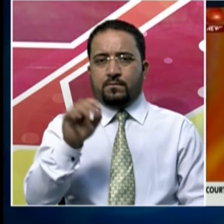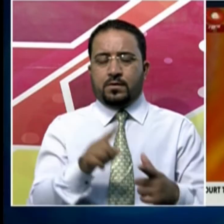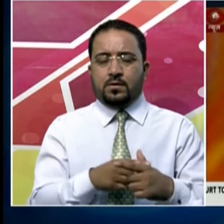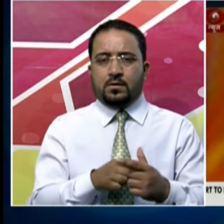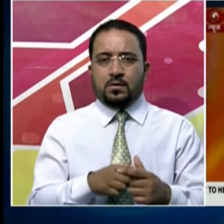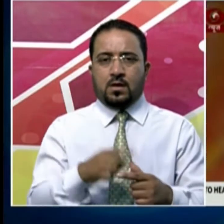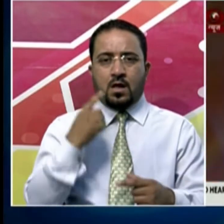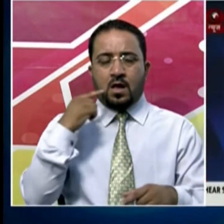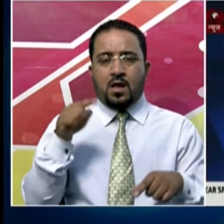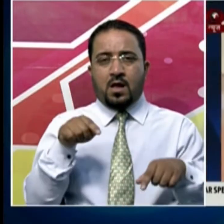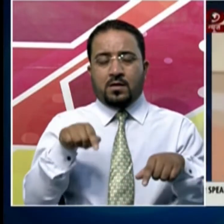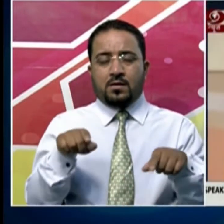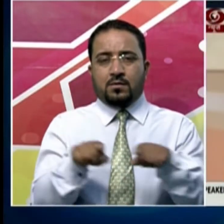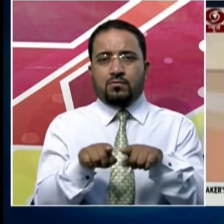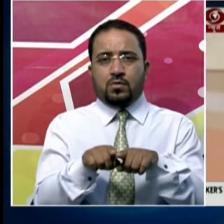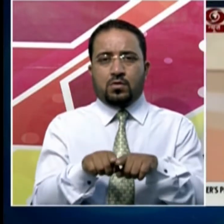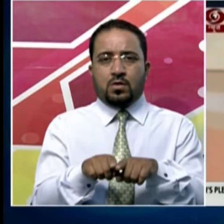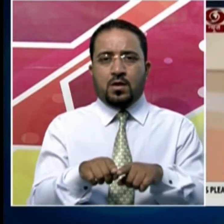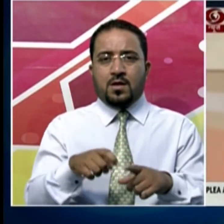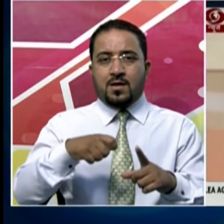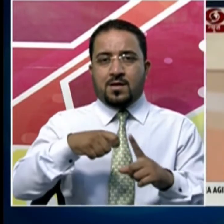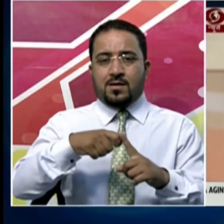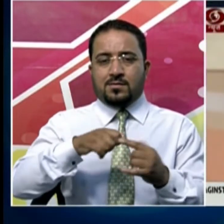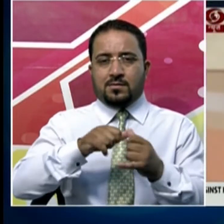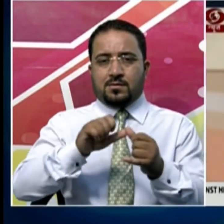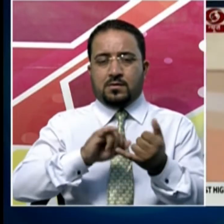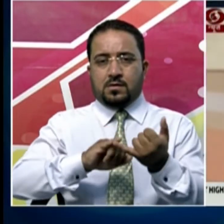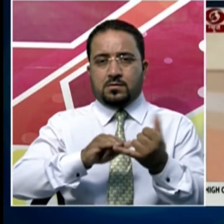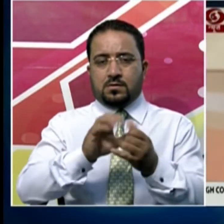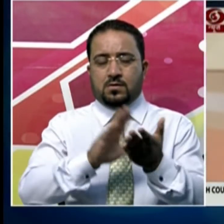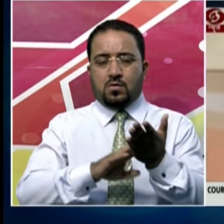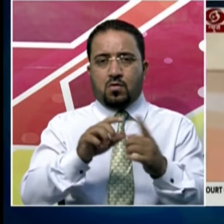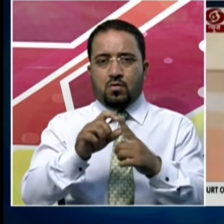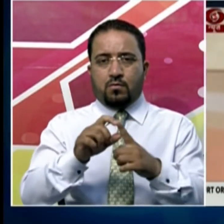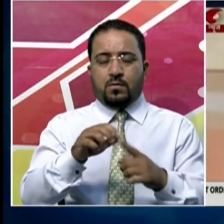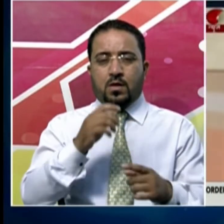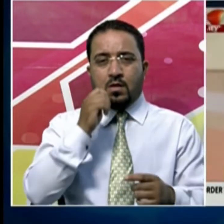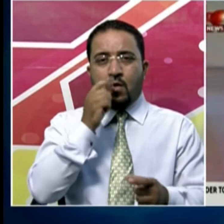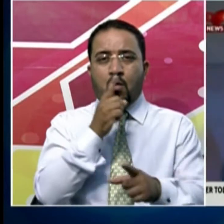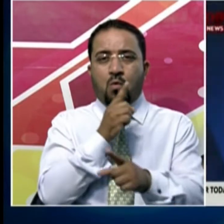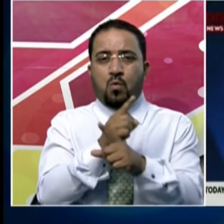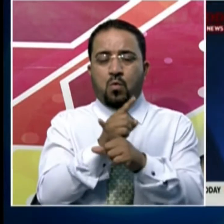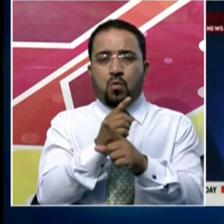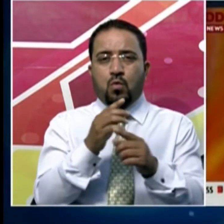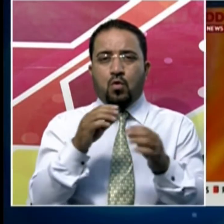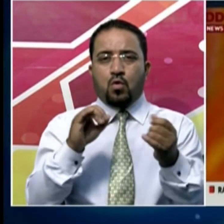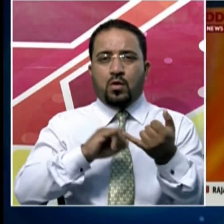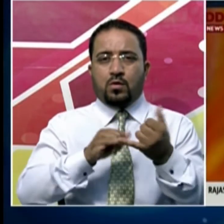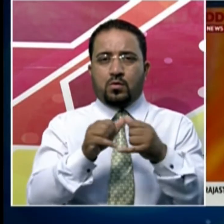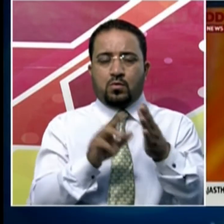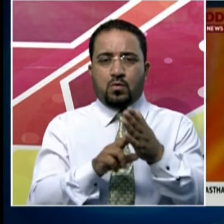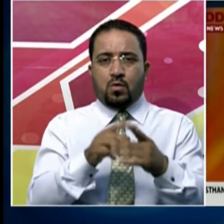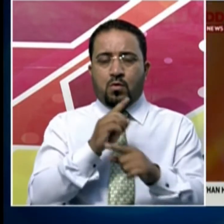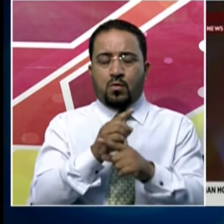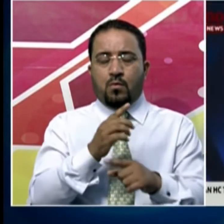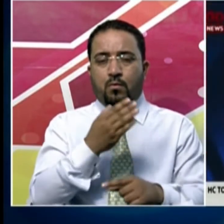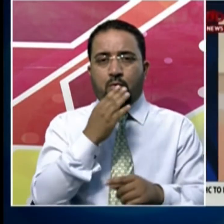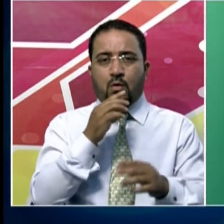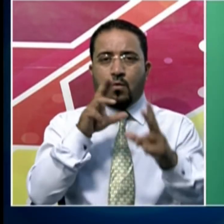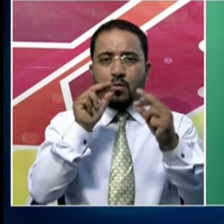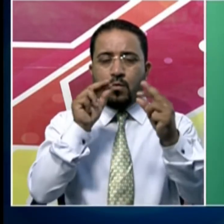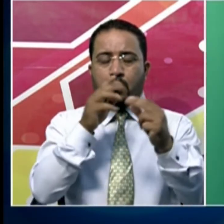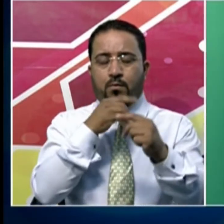آج ہی کے دن شیلونگ میں طالب علموں کو ایک لیکچر دیتے ہوئے انتقال کر گئے تھے